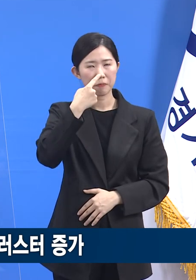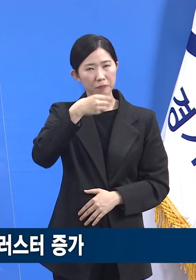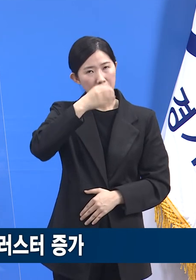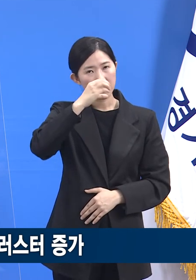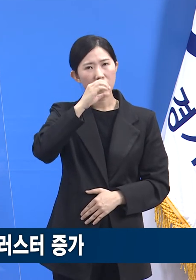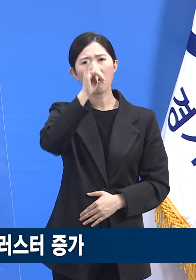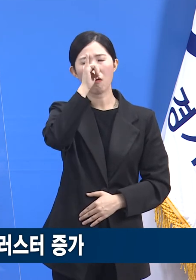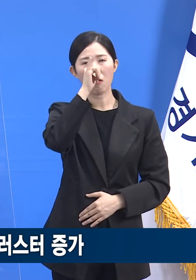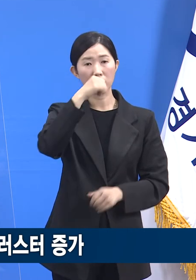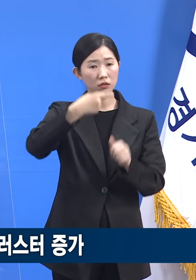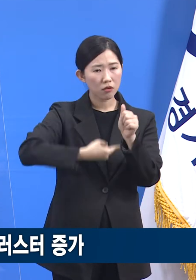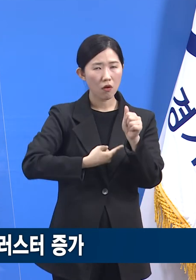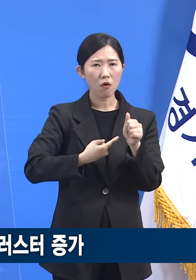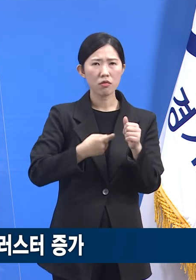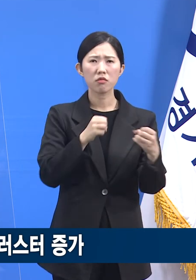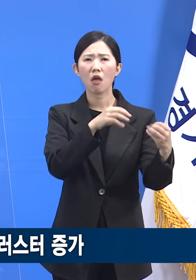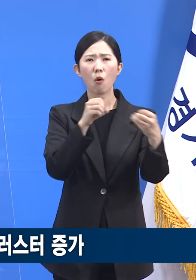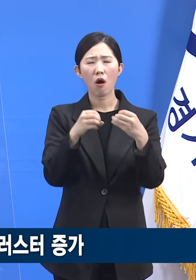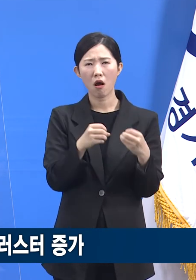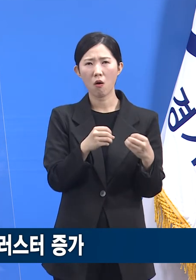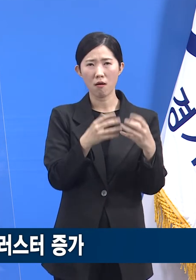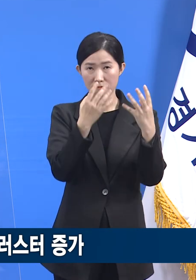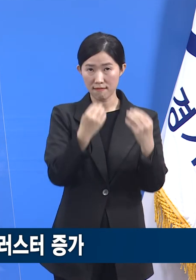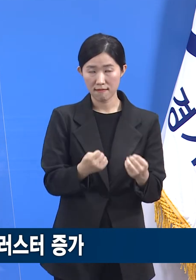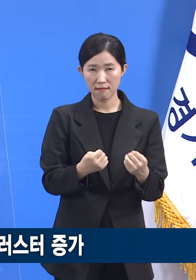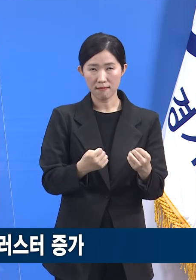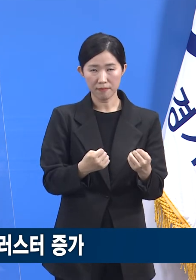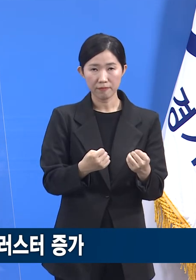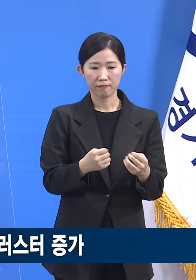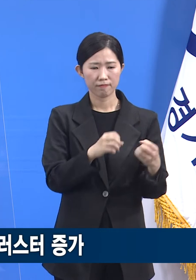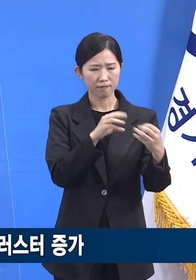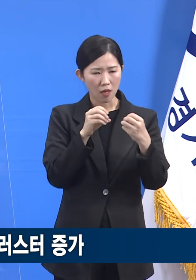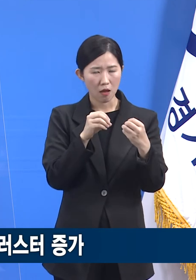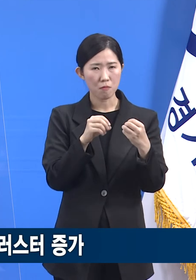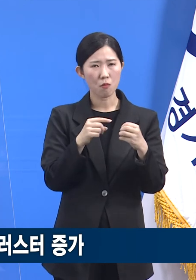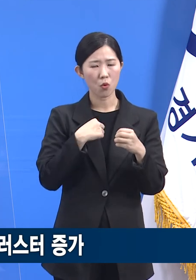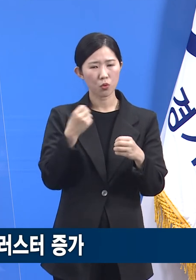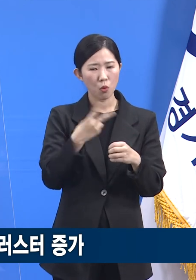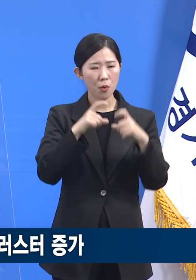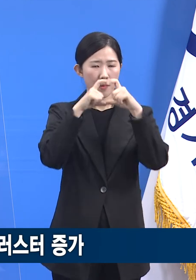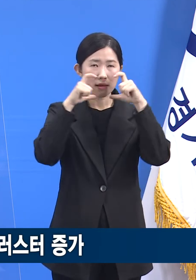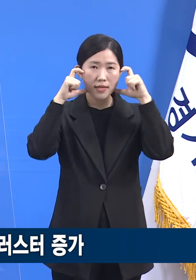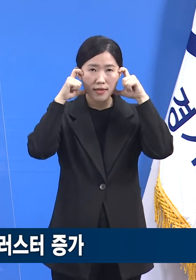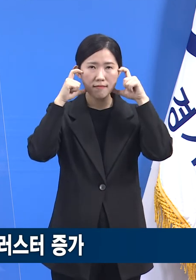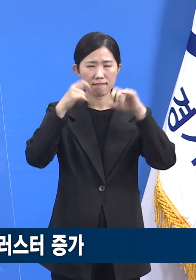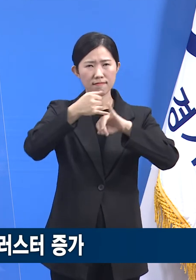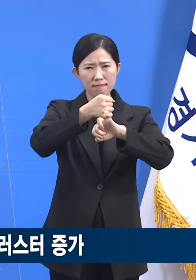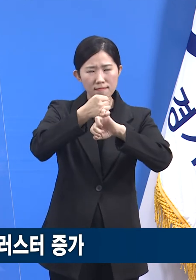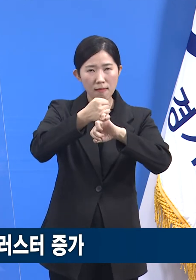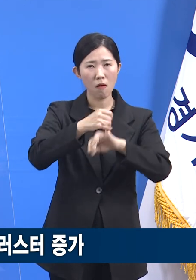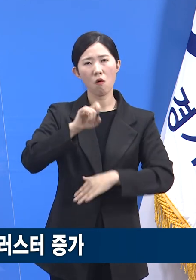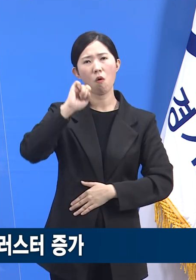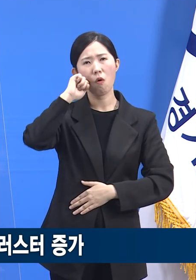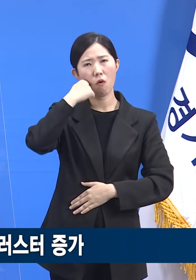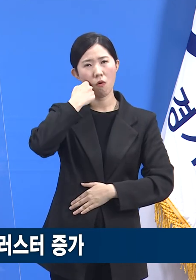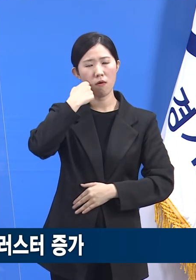최대한 노력해도 마스크 착용 등 방역수칙을 완벽히 적용할 수 없는 조건들인 경우가 많습니다.